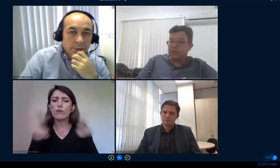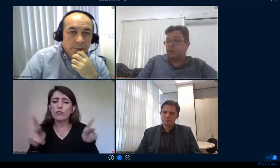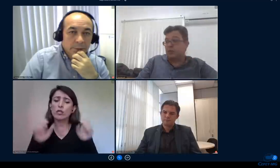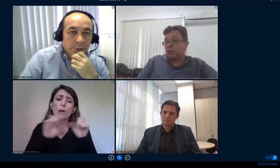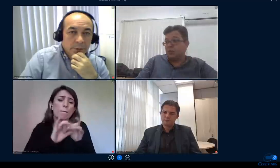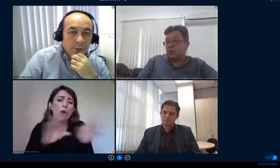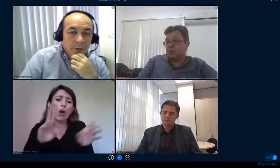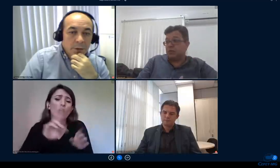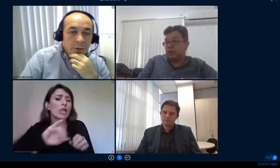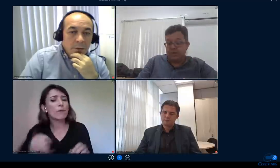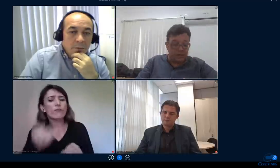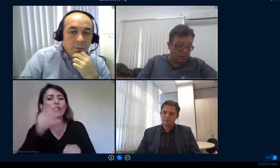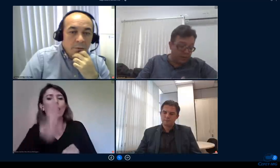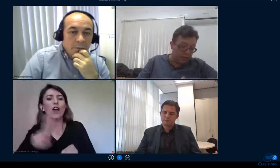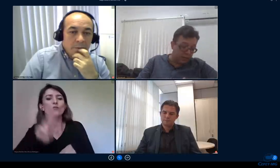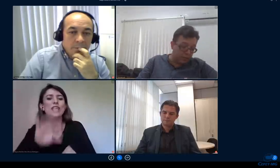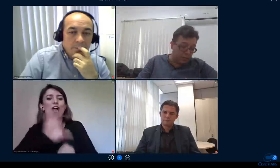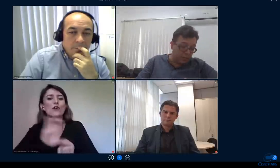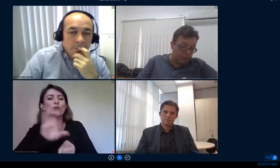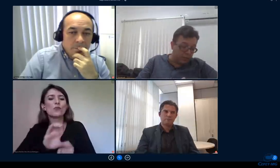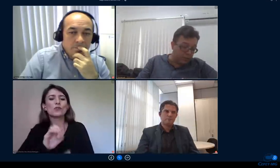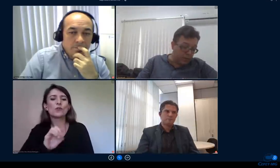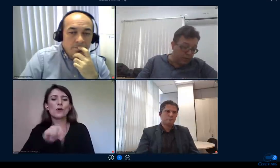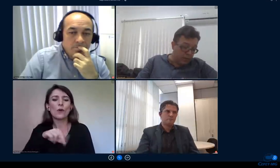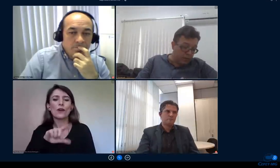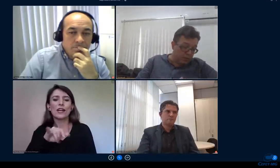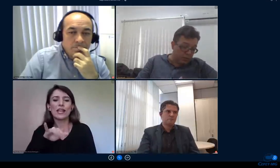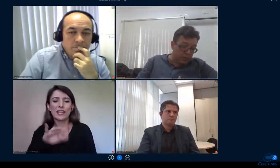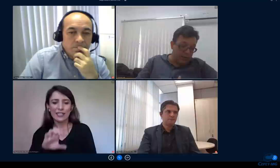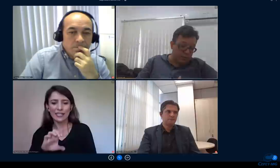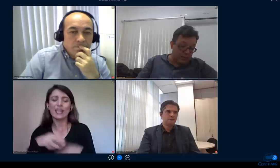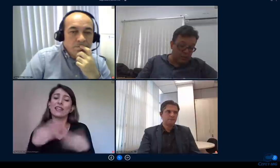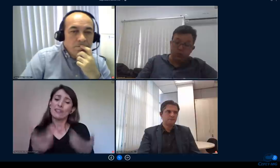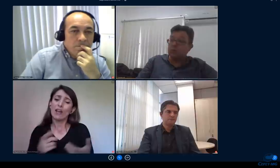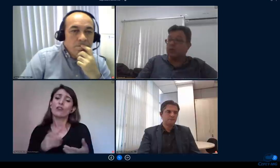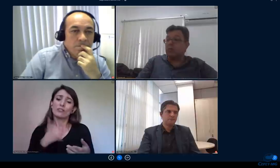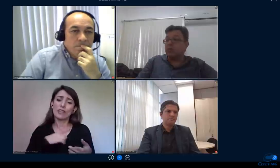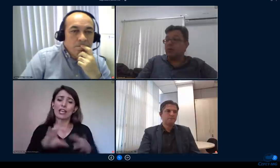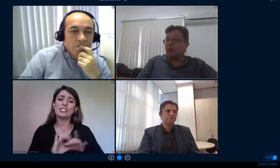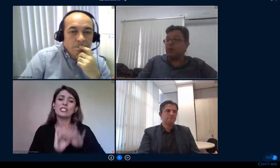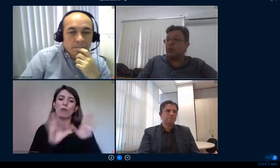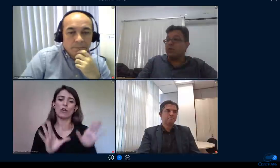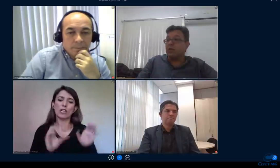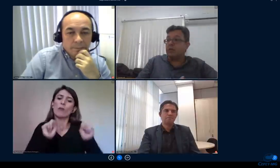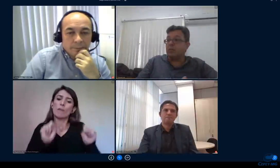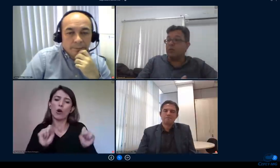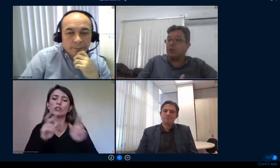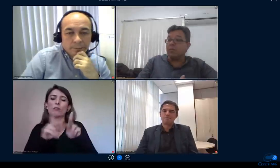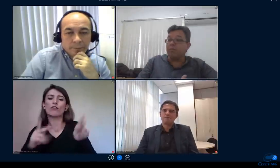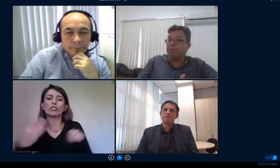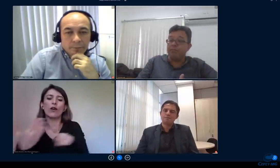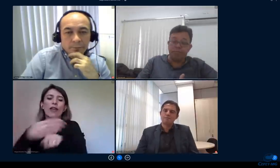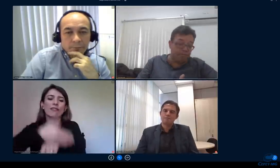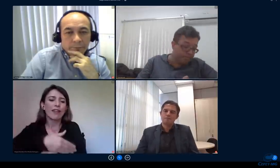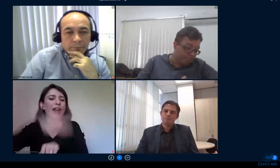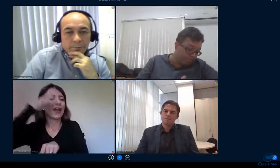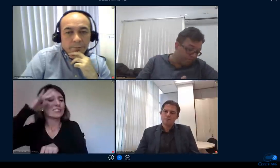também capacitamos professores para ter esse acesso ao repositório foram essas em suma as capacitações que nós realizamos